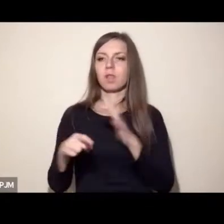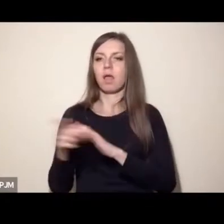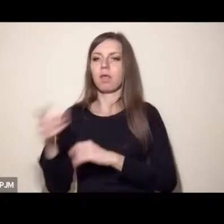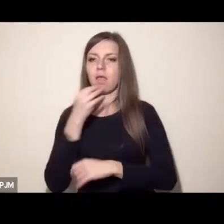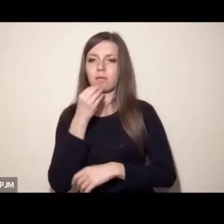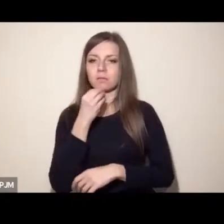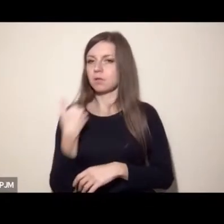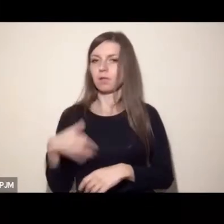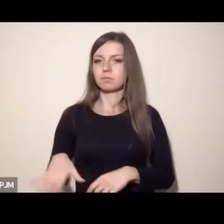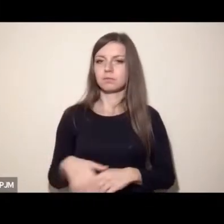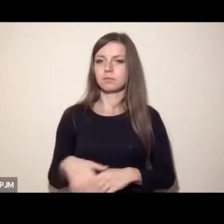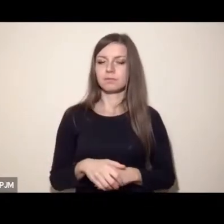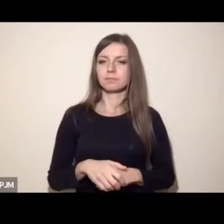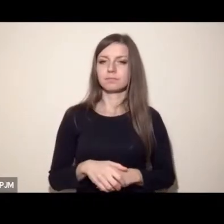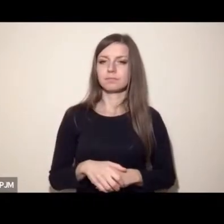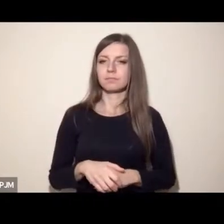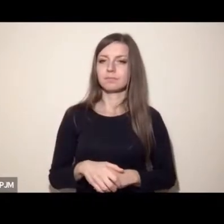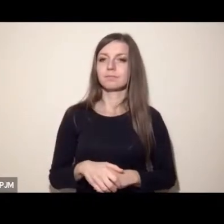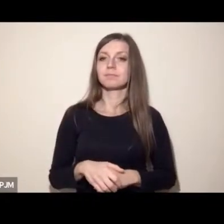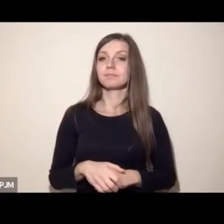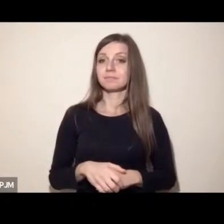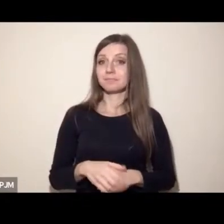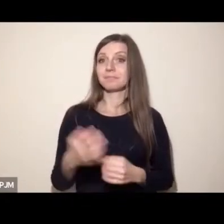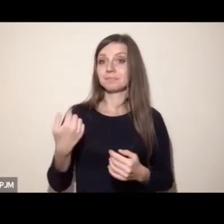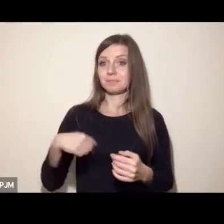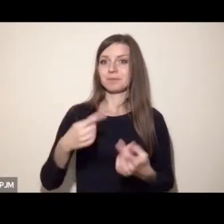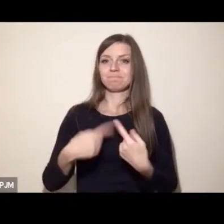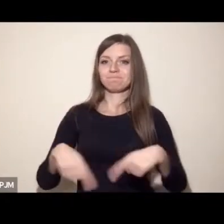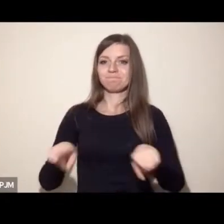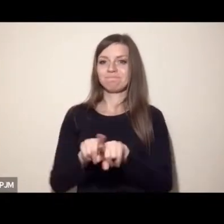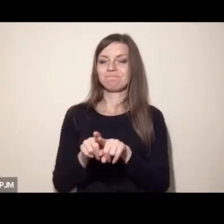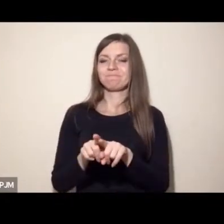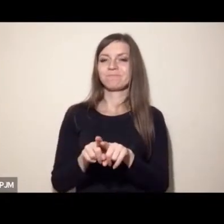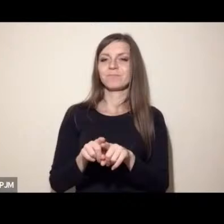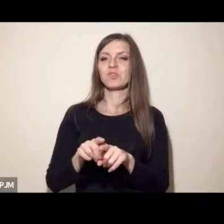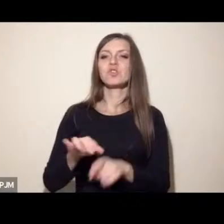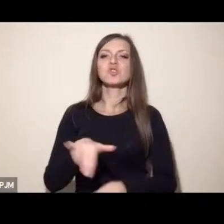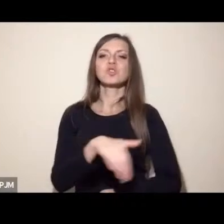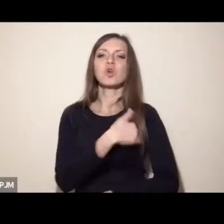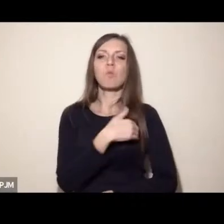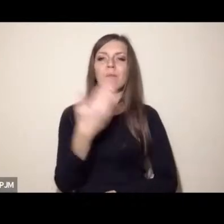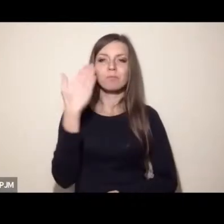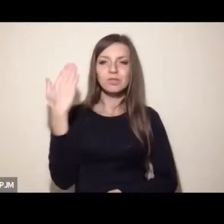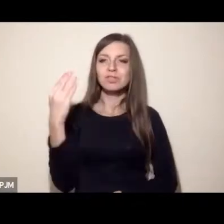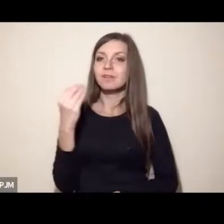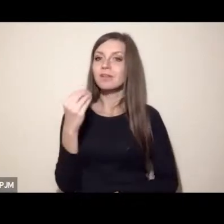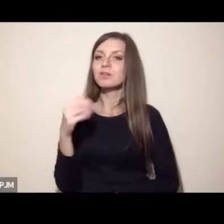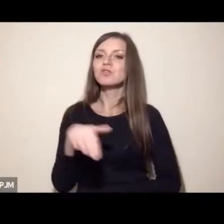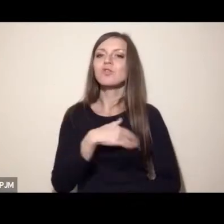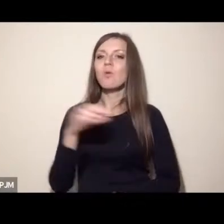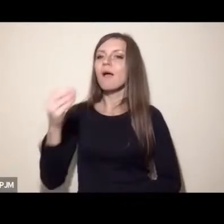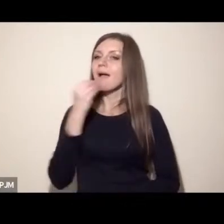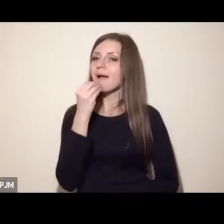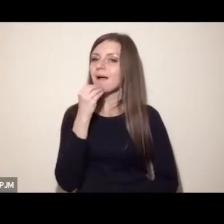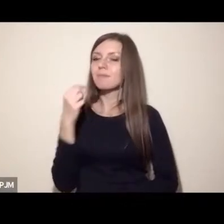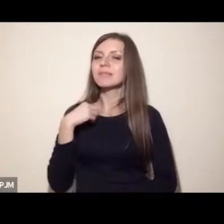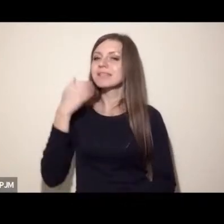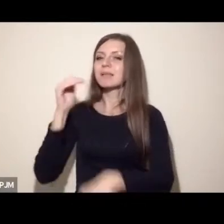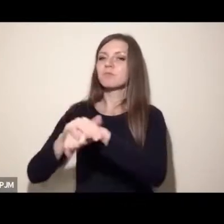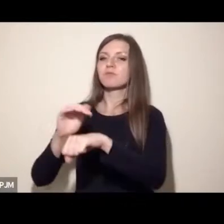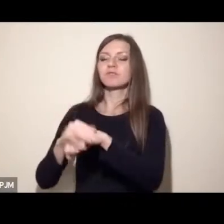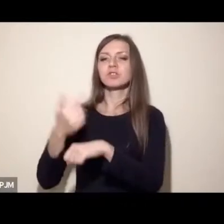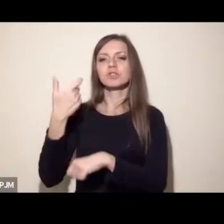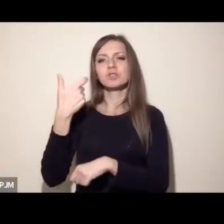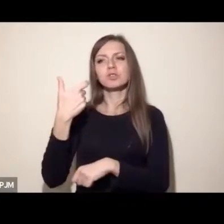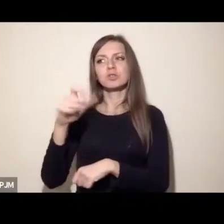przeprowadziliśmy to w ten sposób, że przy udziale szkoły publicznej, gastronomicznej zamówiliśmy sto kilkadziesiąt